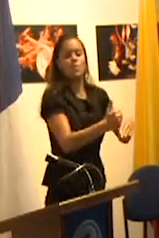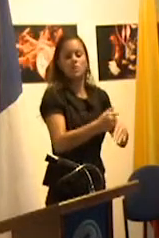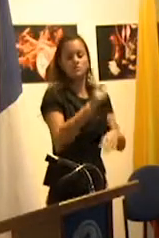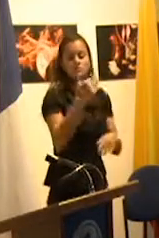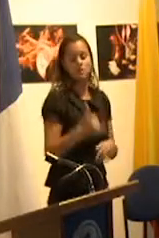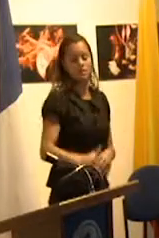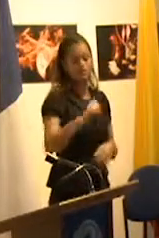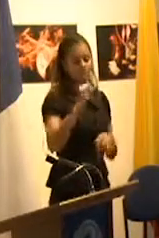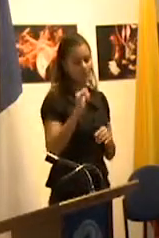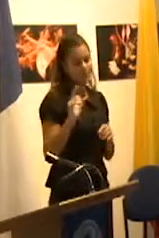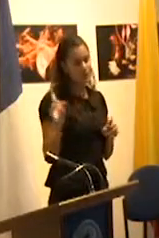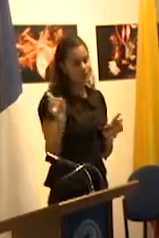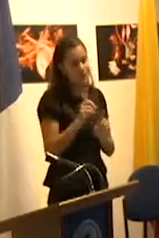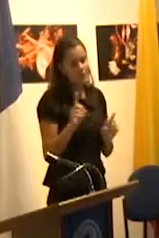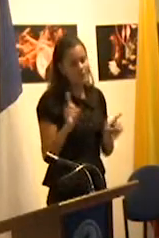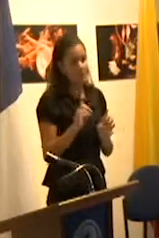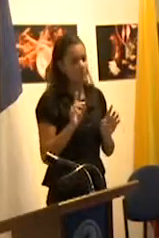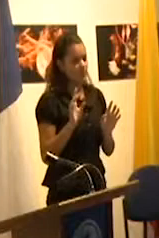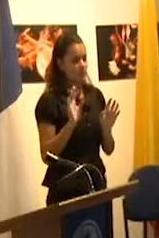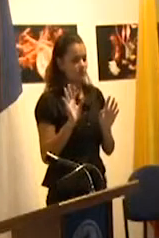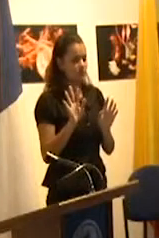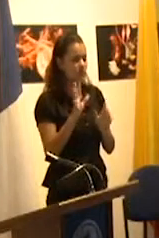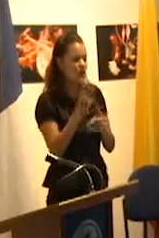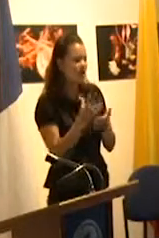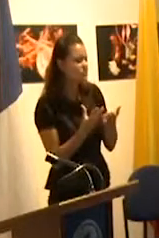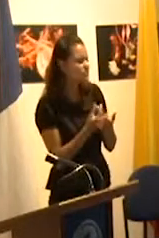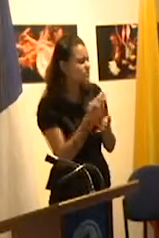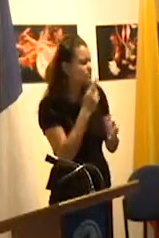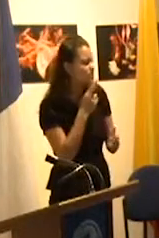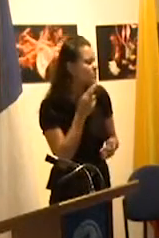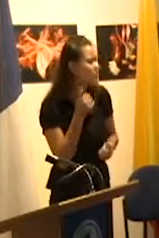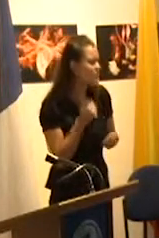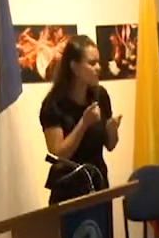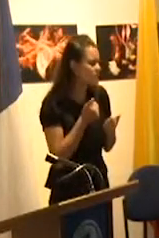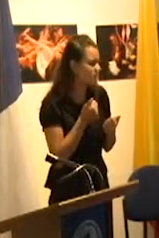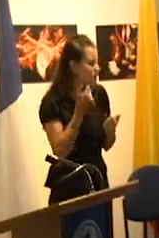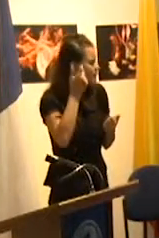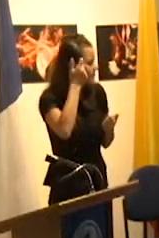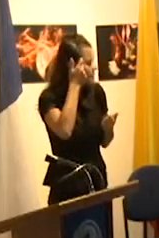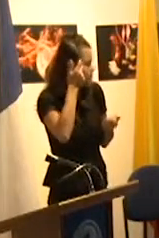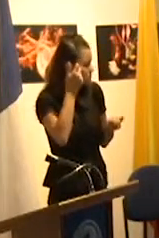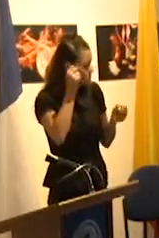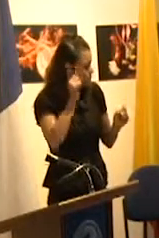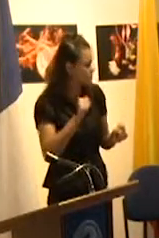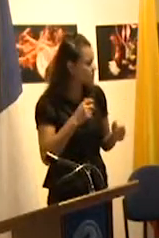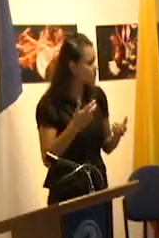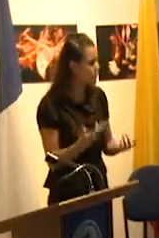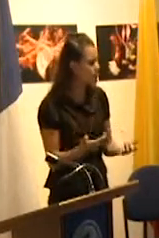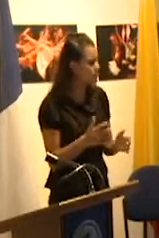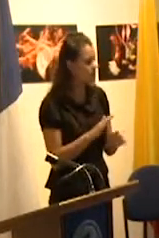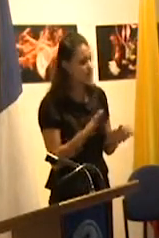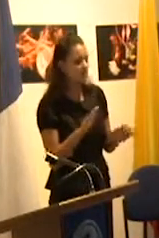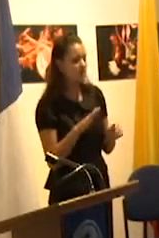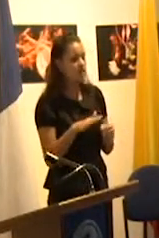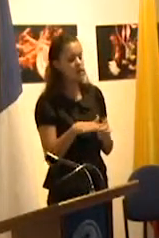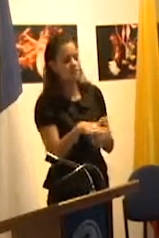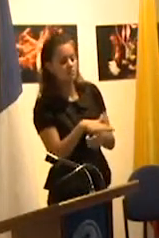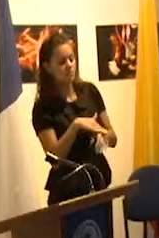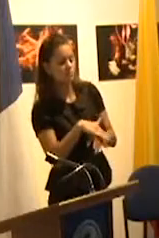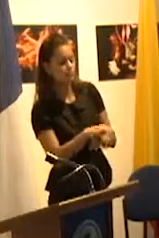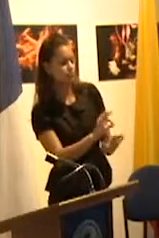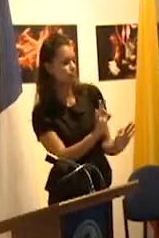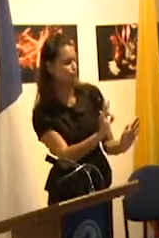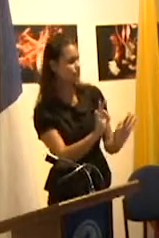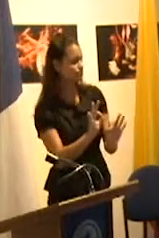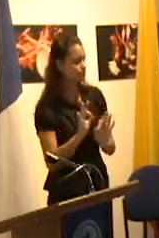sea los resultados que va a lograr siendo sensatos tienen que ver con las condiciones efectivas